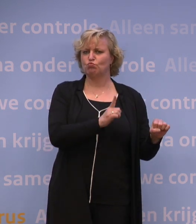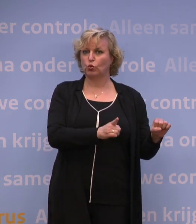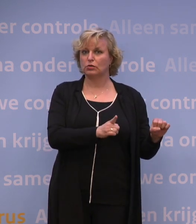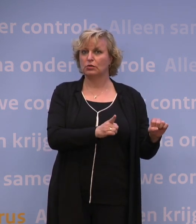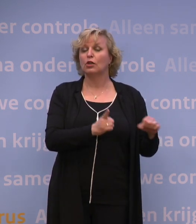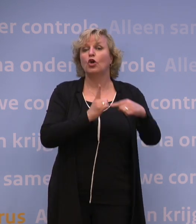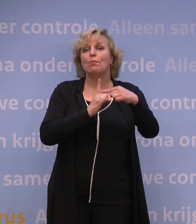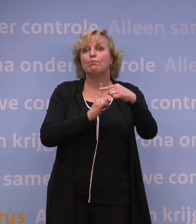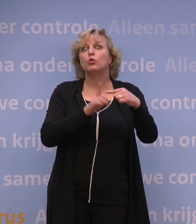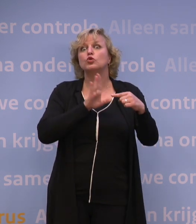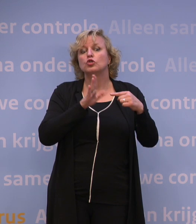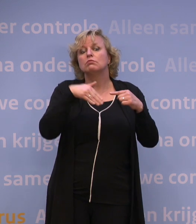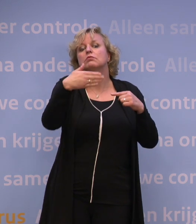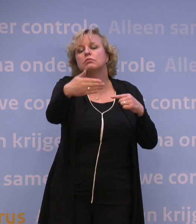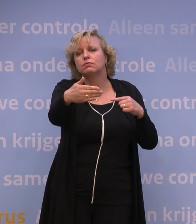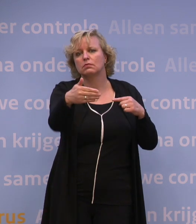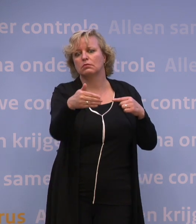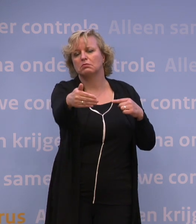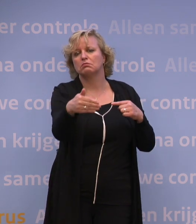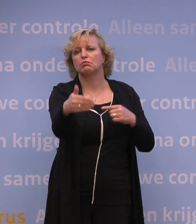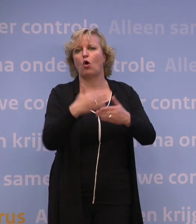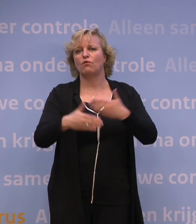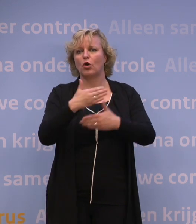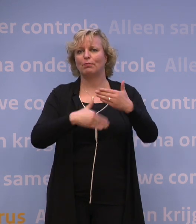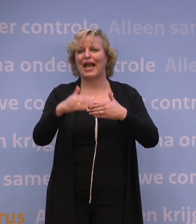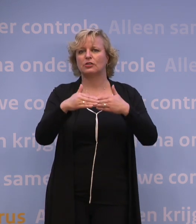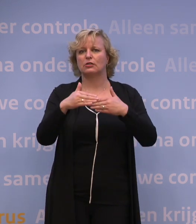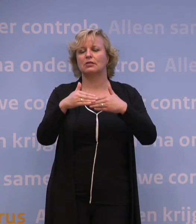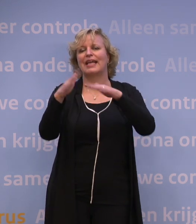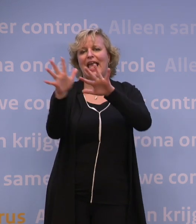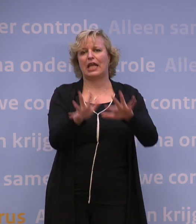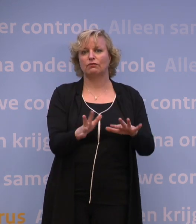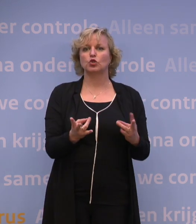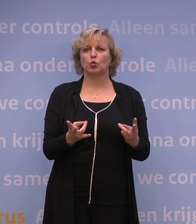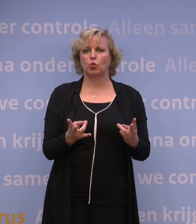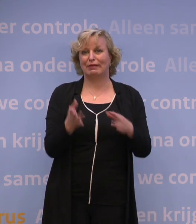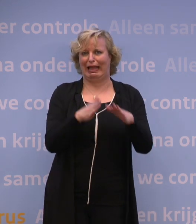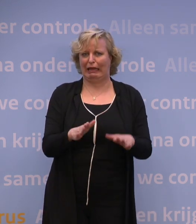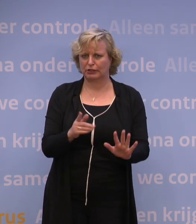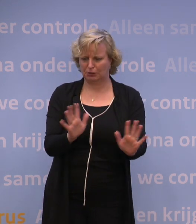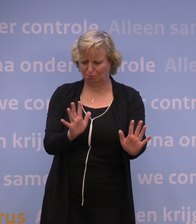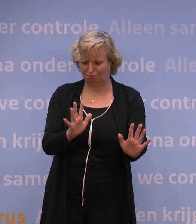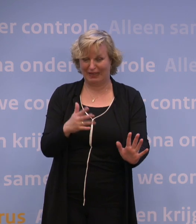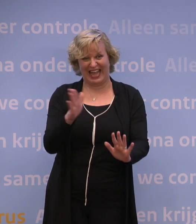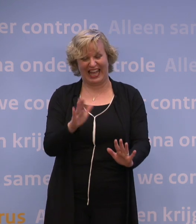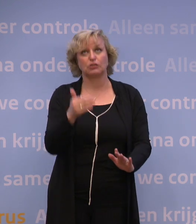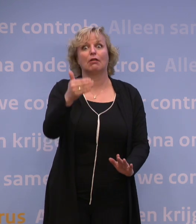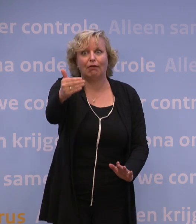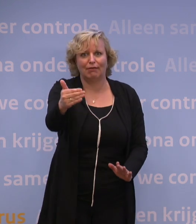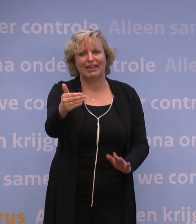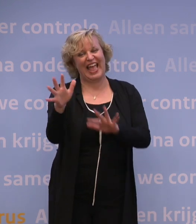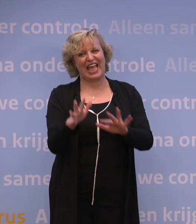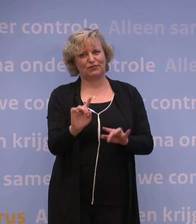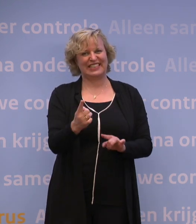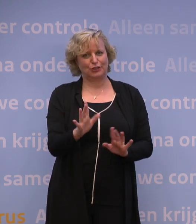ik geef ook vast een doorkijkje in hoe we ons voorbereiden op de herfst. Excuus, de kerst dat duurt nog even. Gelukkig maar.